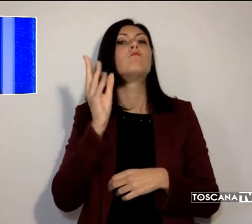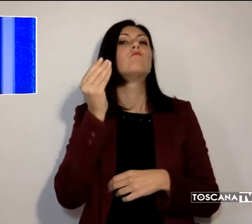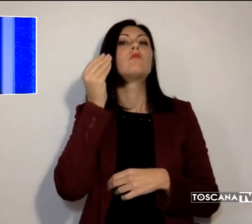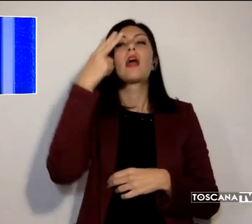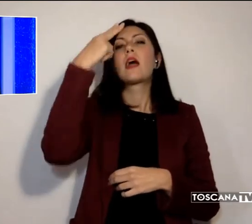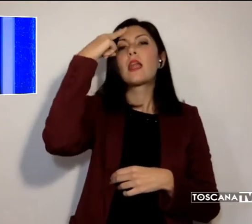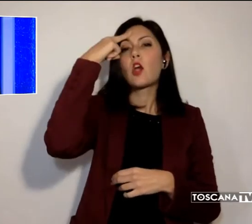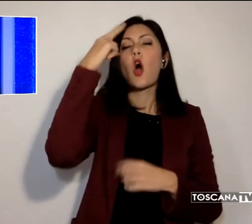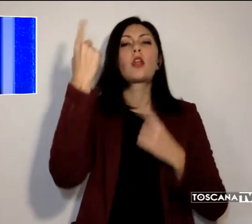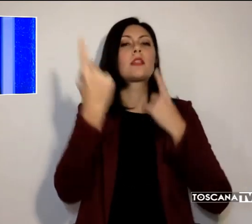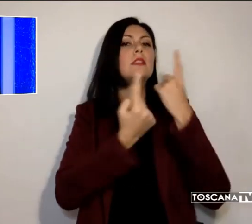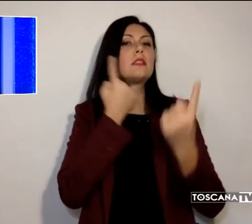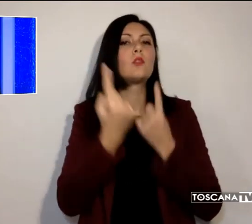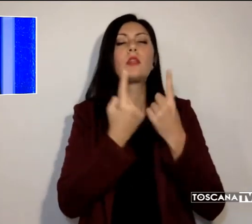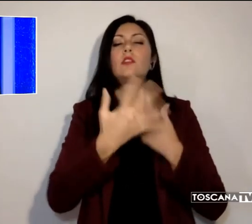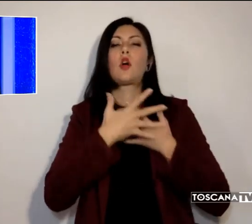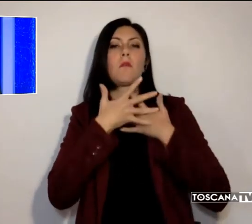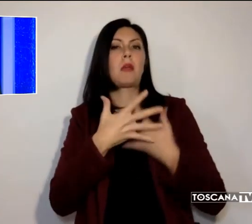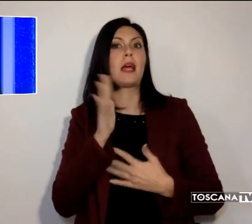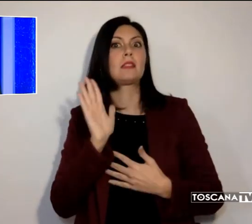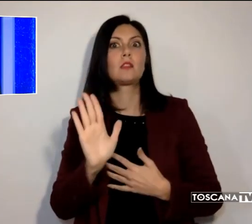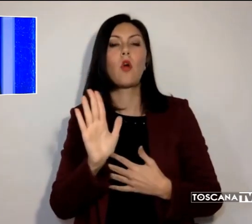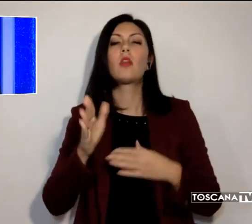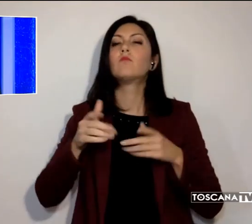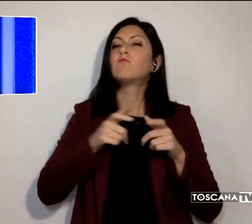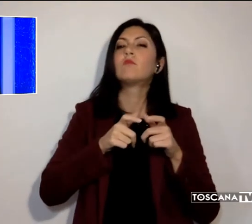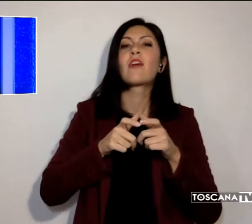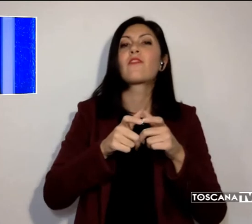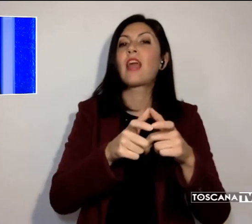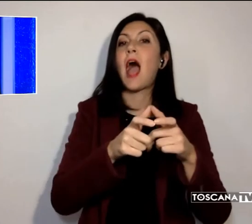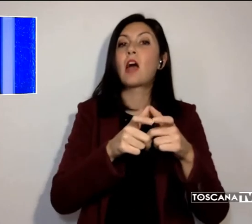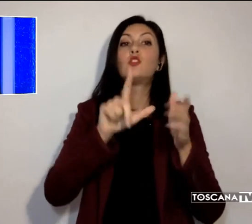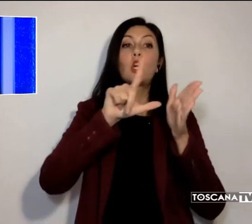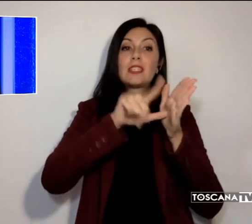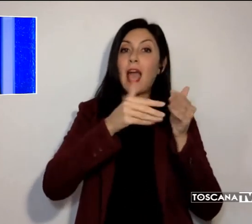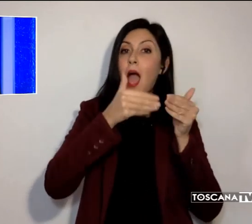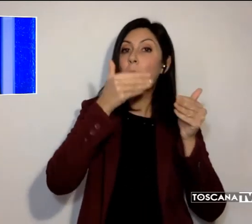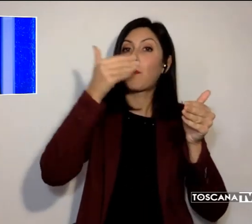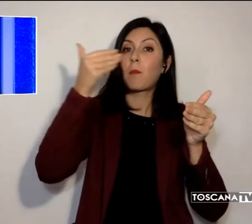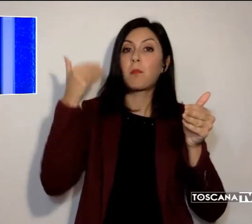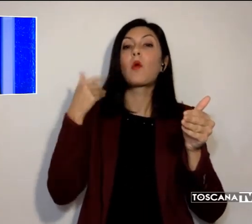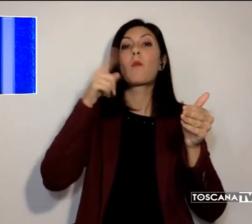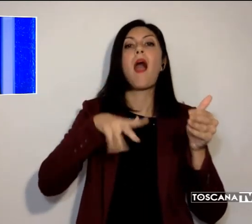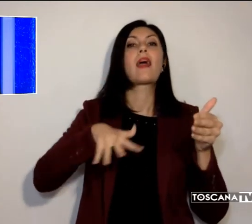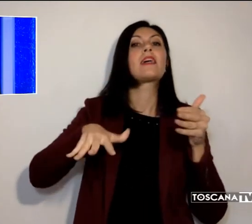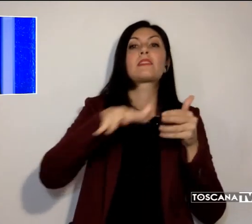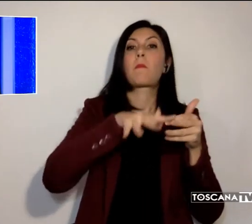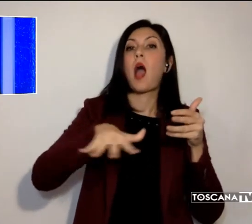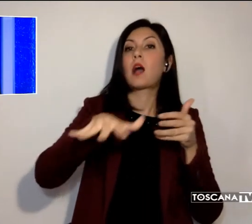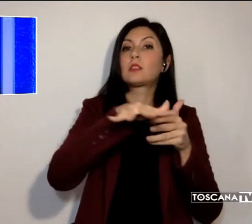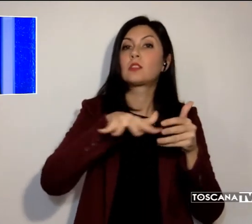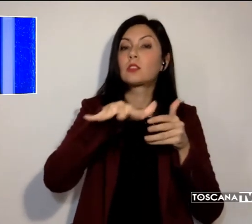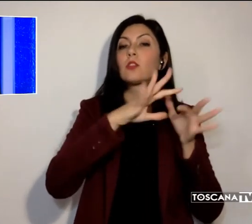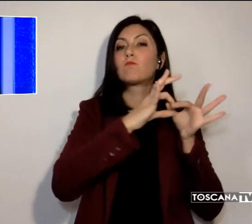episodi e passioni, in un viaggio non solo nel tempo, ma anche nello spazio, attraverso le dodici